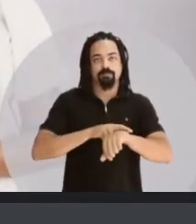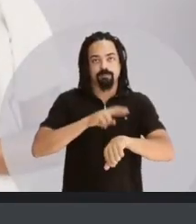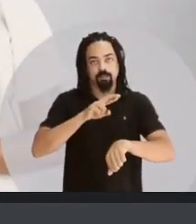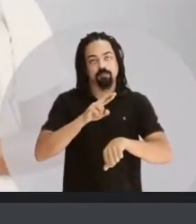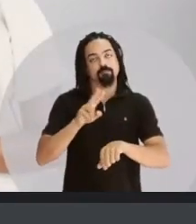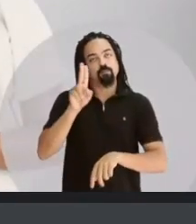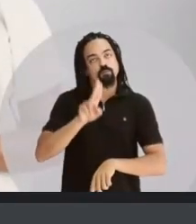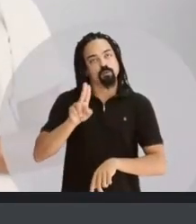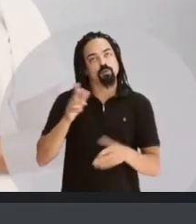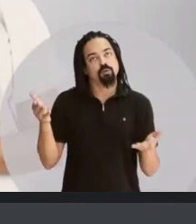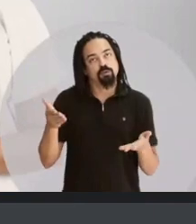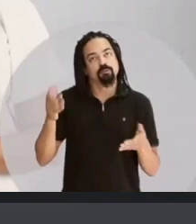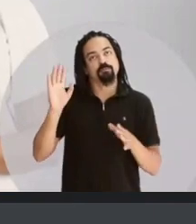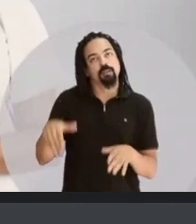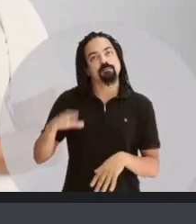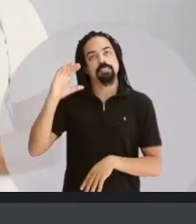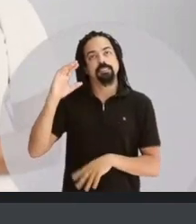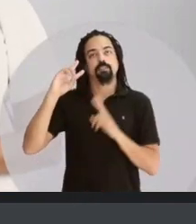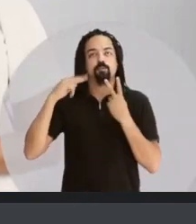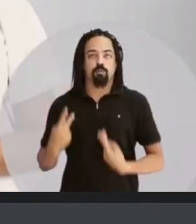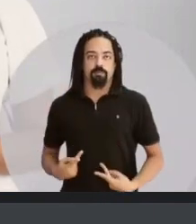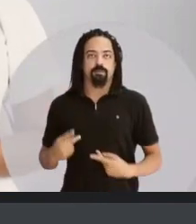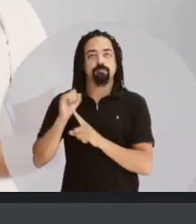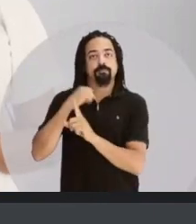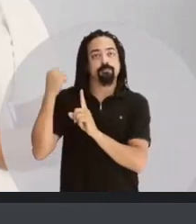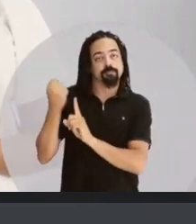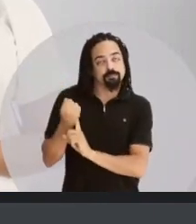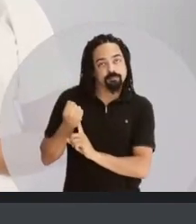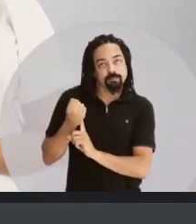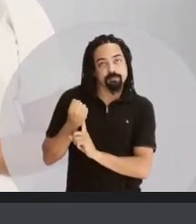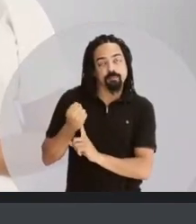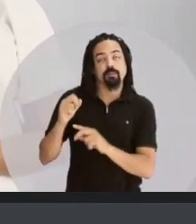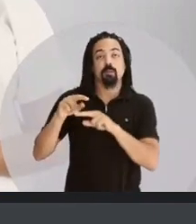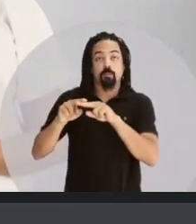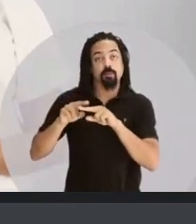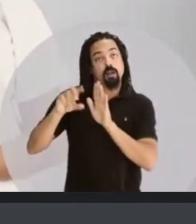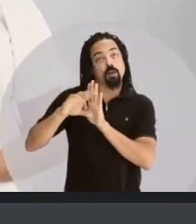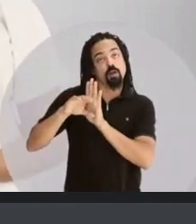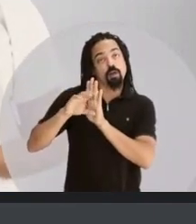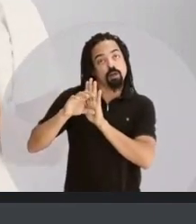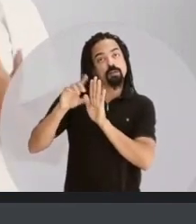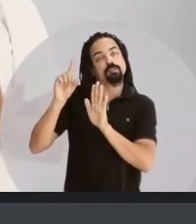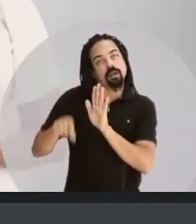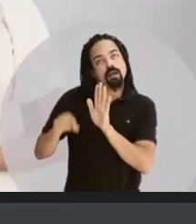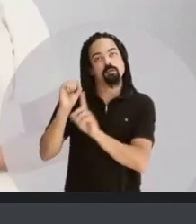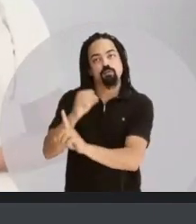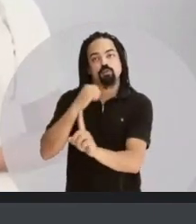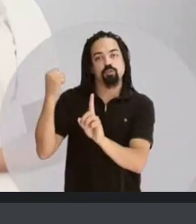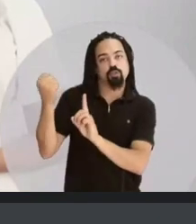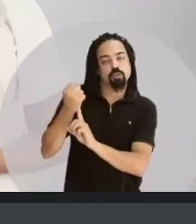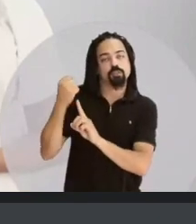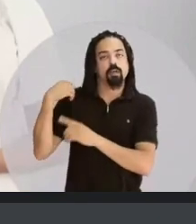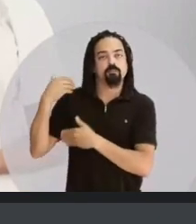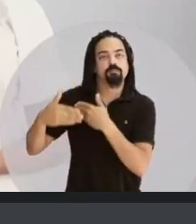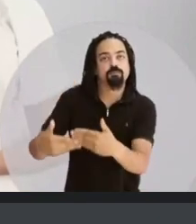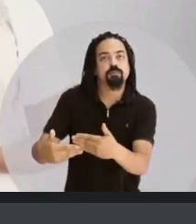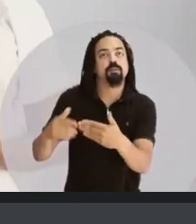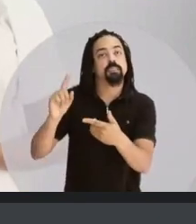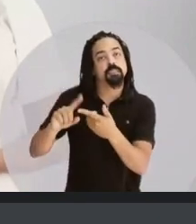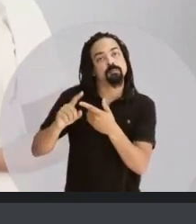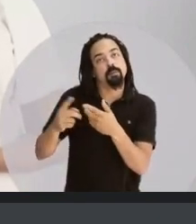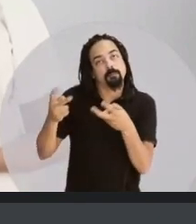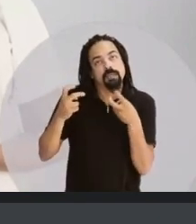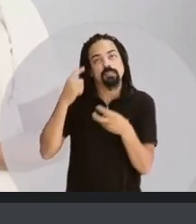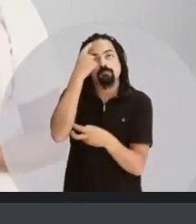O conceito de raça que usamos hoje vem das ciências humanas e sociais. Portanto, é um conceito de construção social